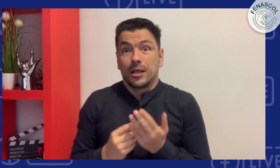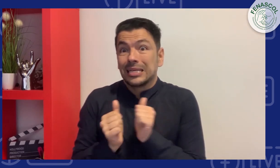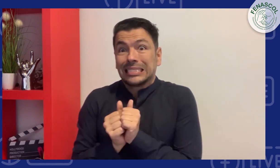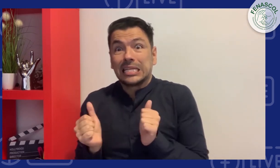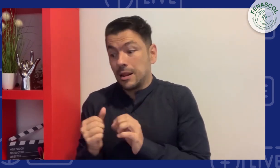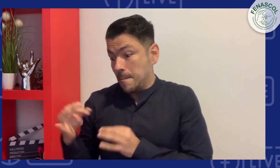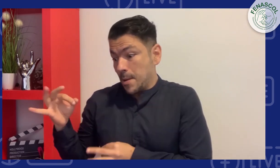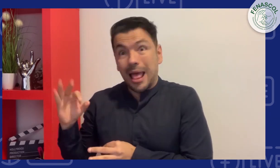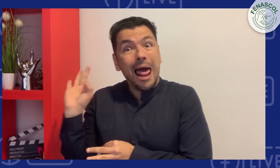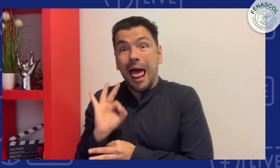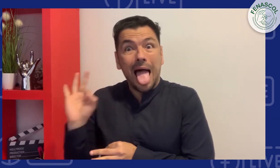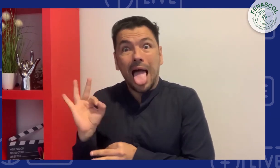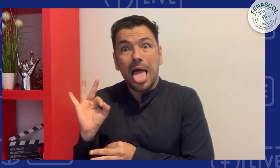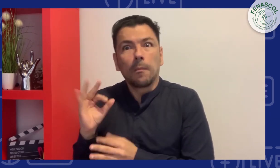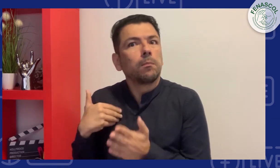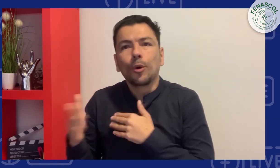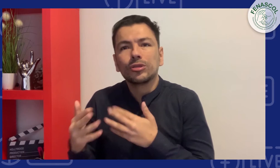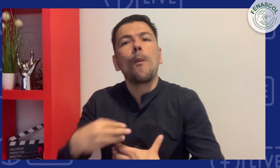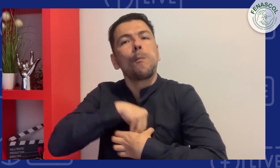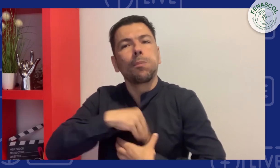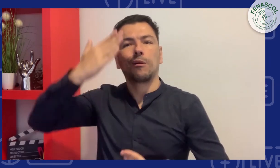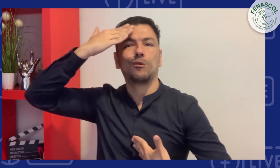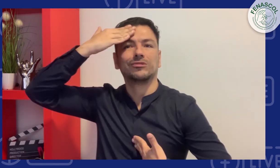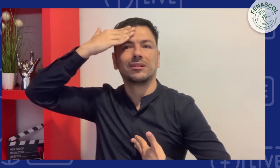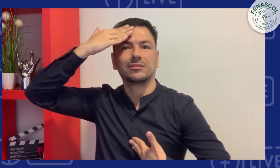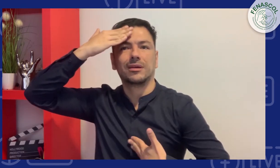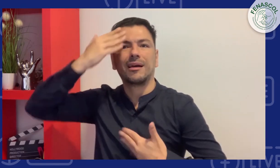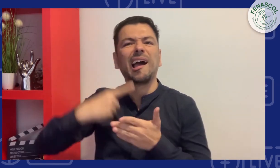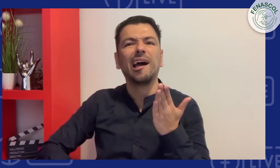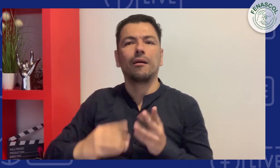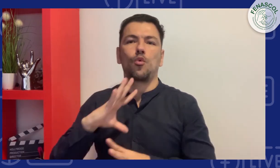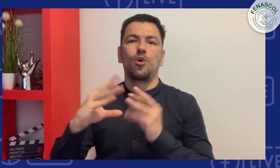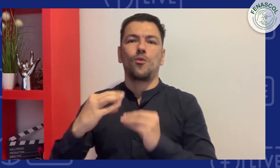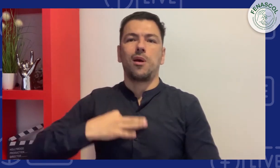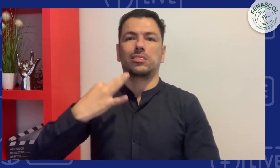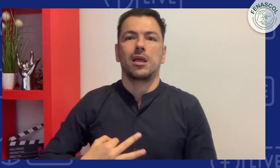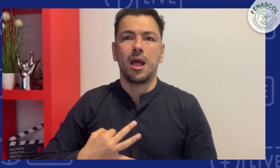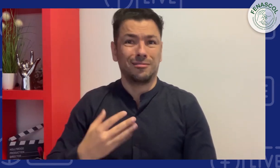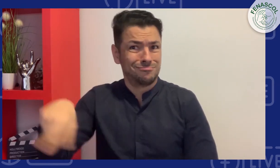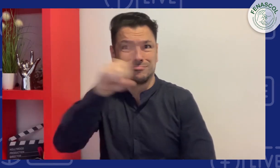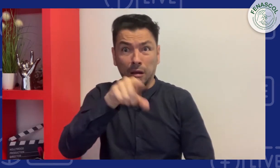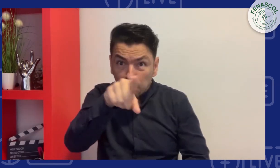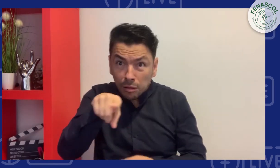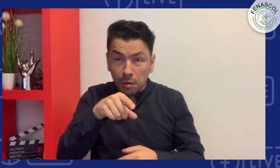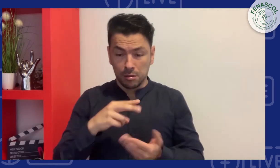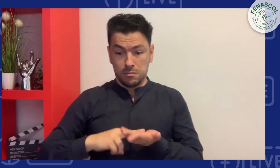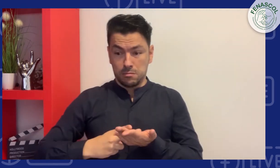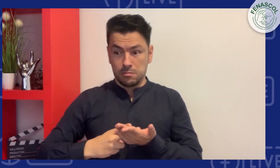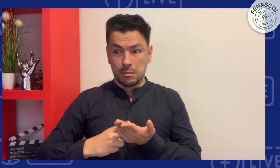intérpretes tienen conciencia y tienen un código de ética no porque tengan un documento, sino